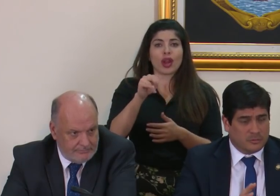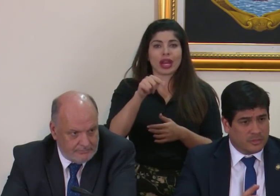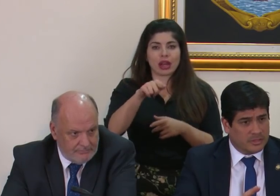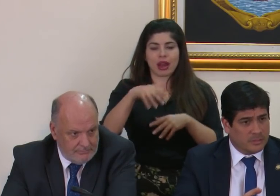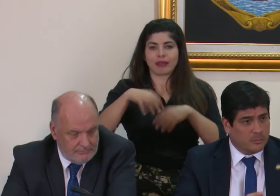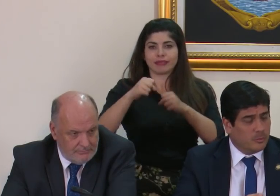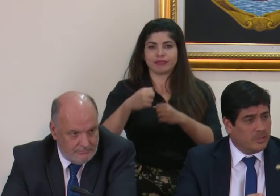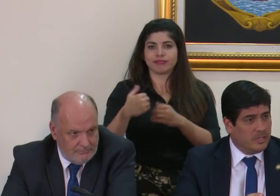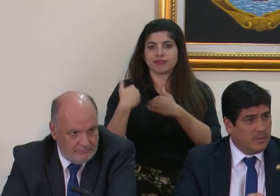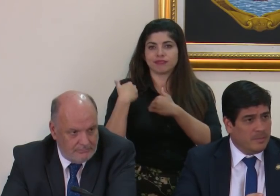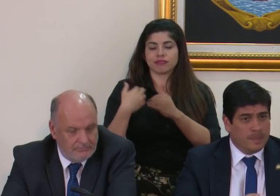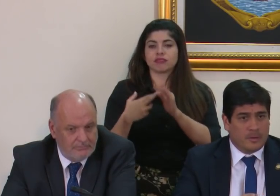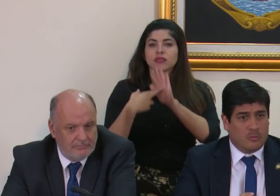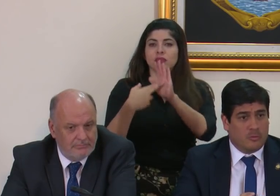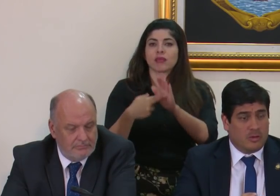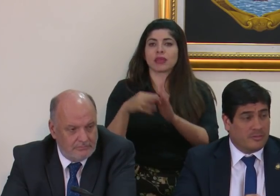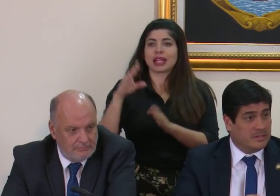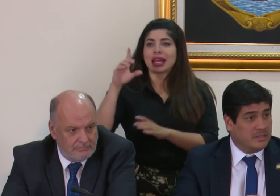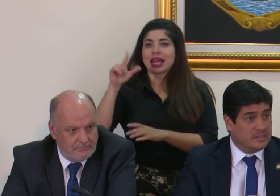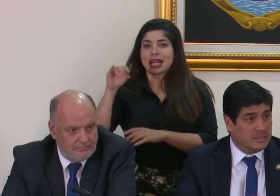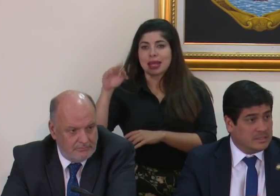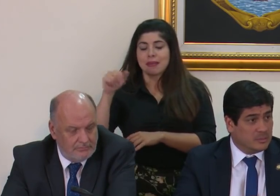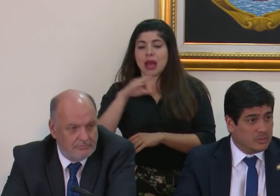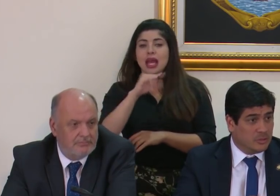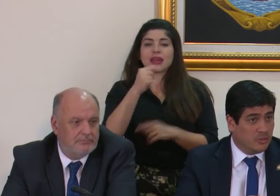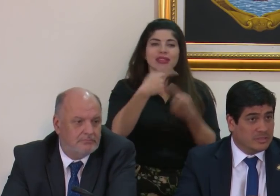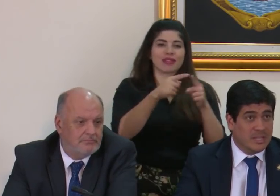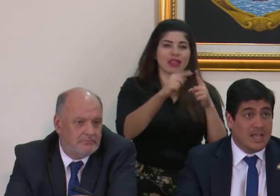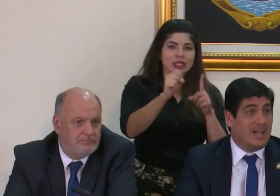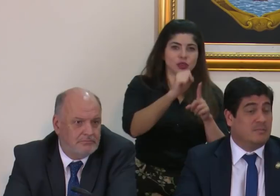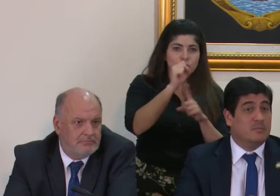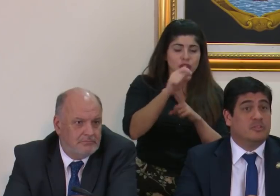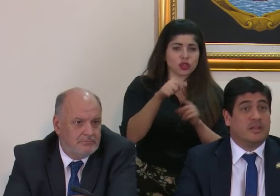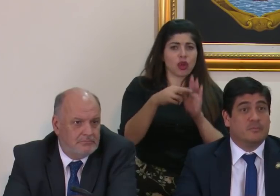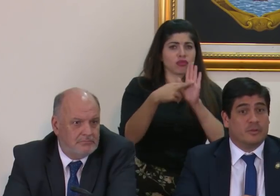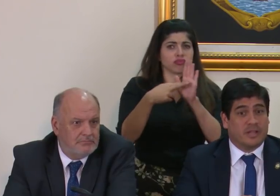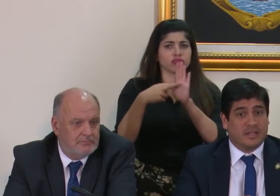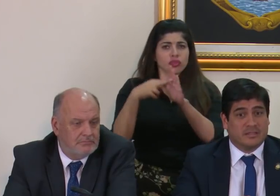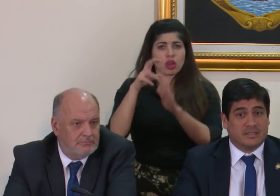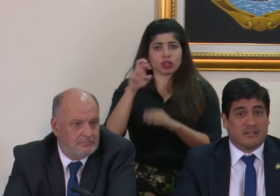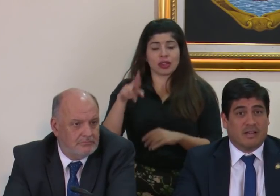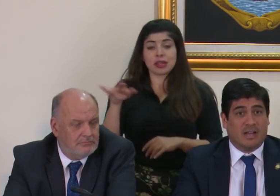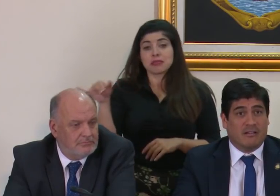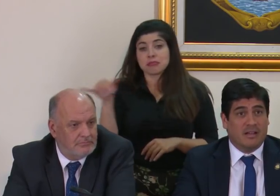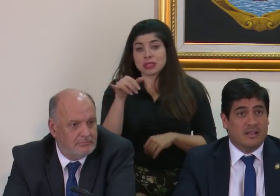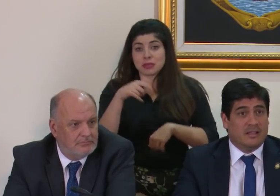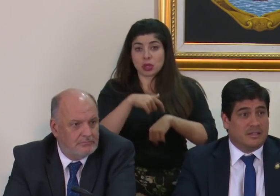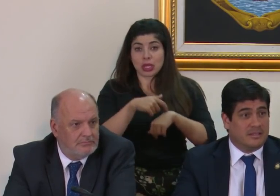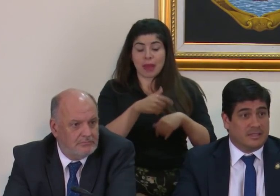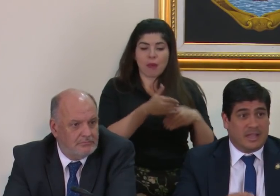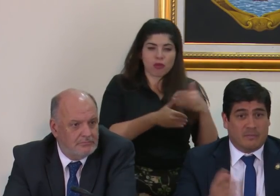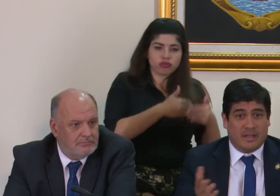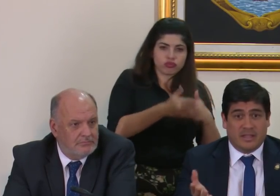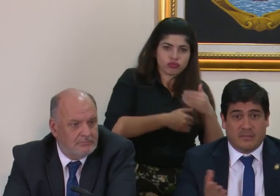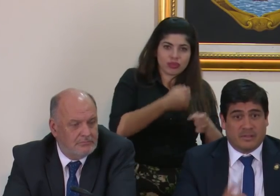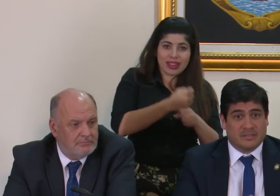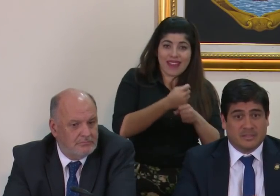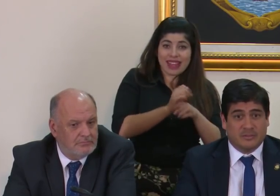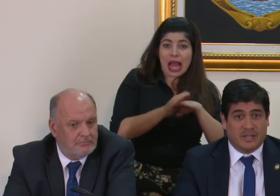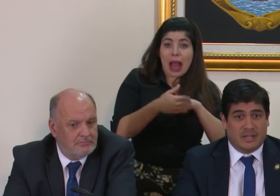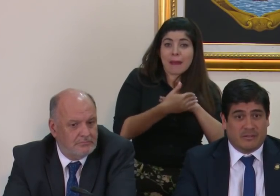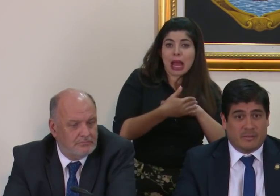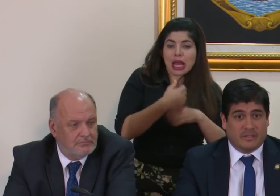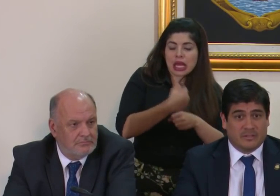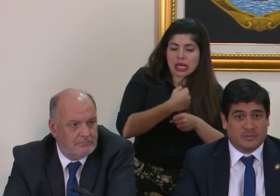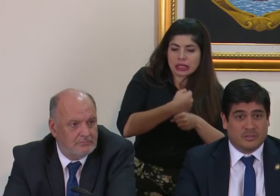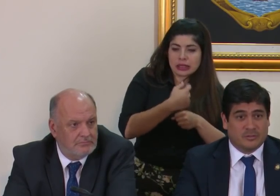tanto frente al Grupo de Lima, como frente a distintas situaciones, al mismo tiempo que trabajaba desde Jamaica para